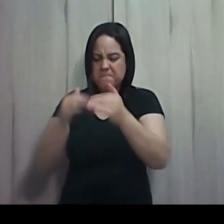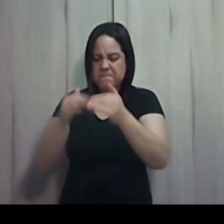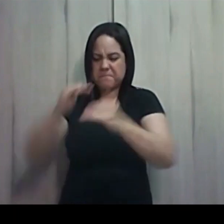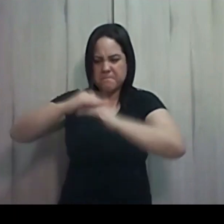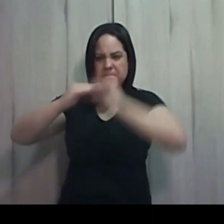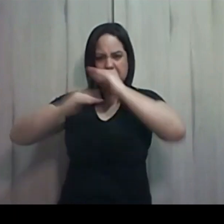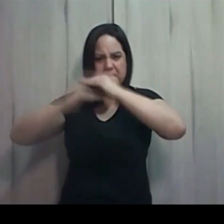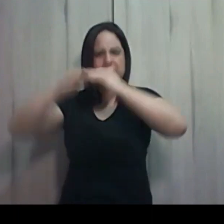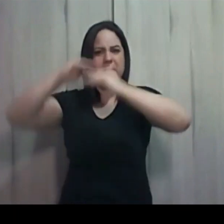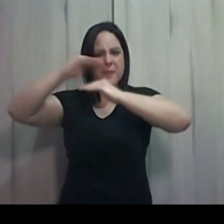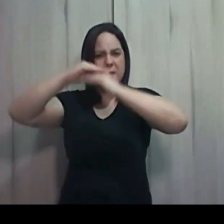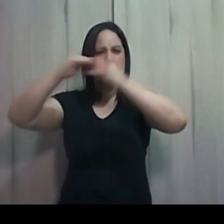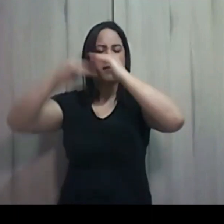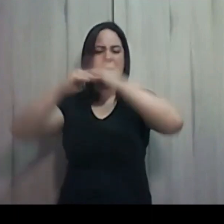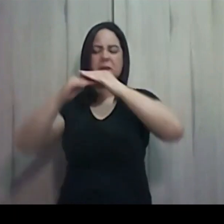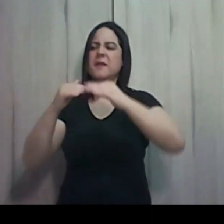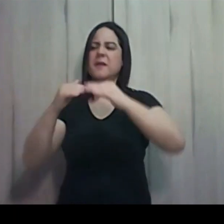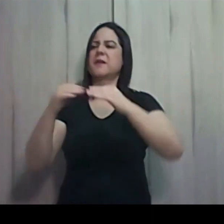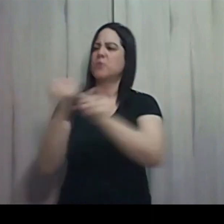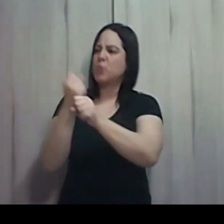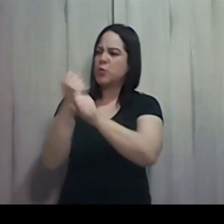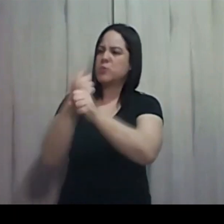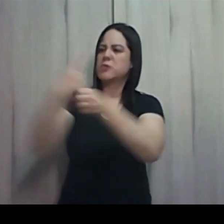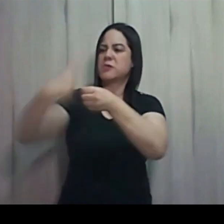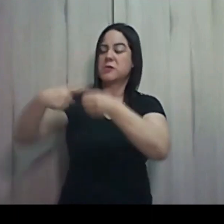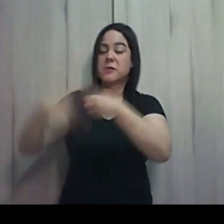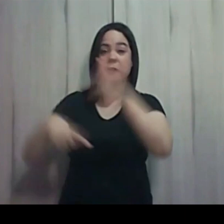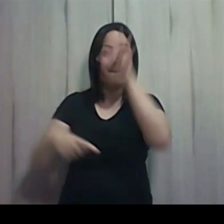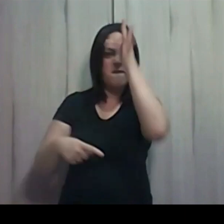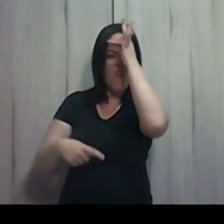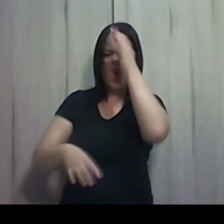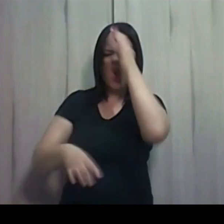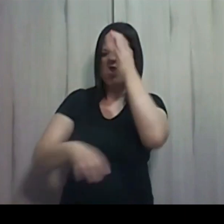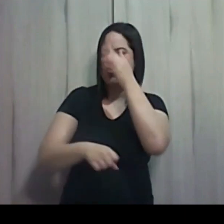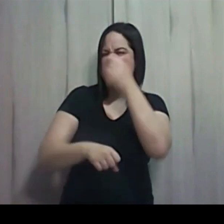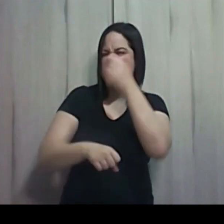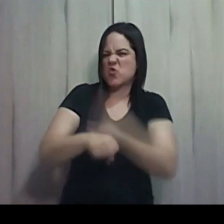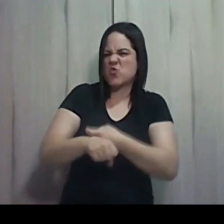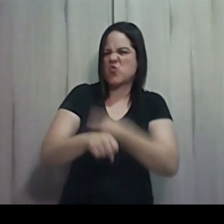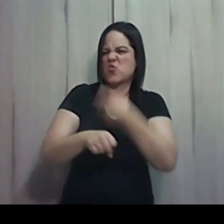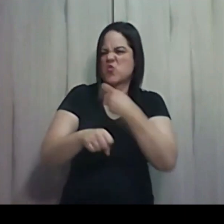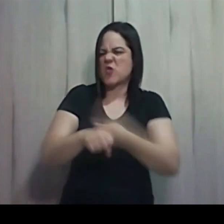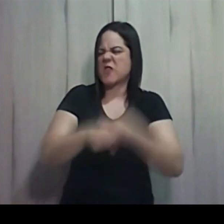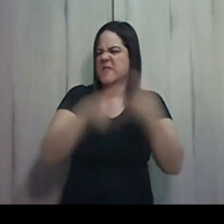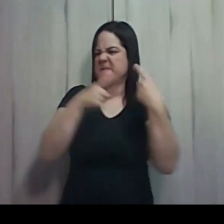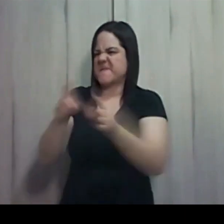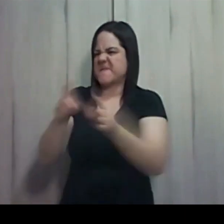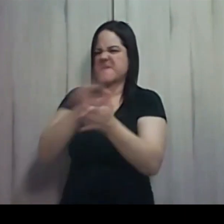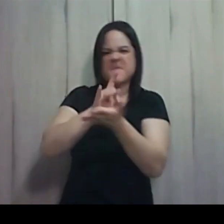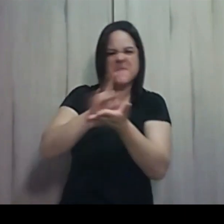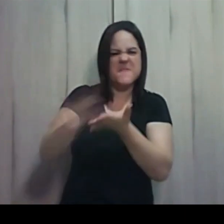E faraó cada vez mais duro, faraó cada vez com mais ódio, com mais tirania.